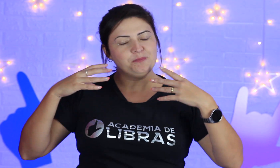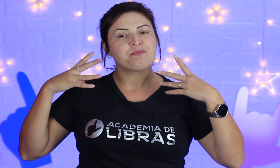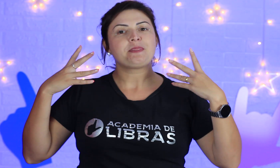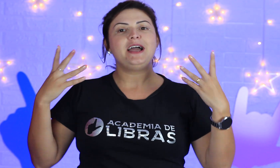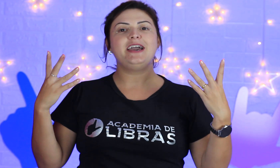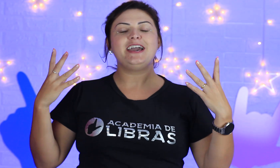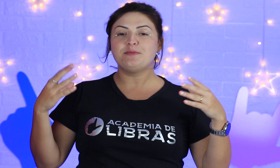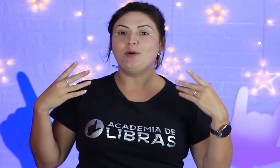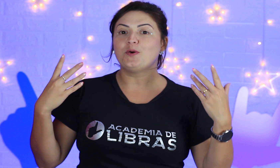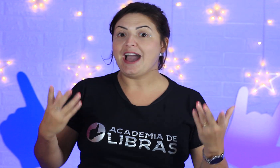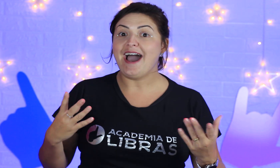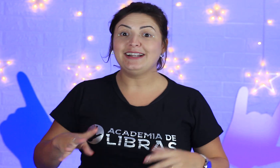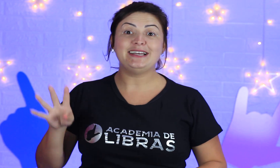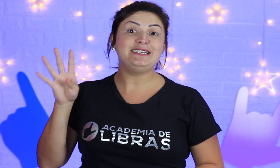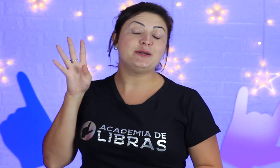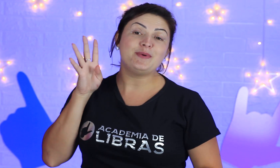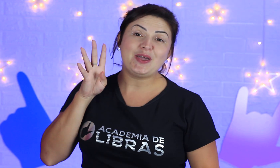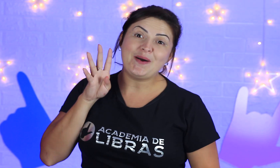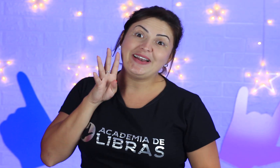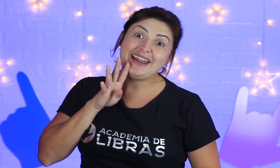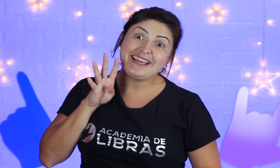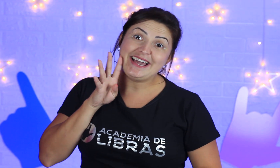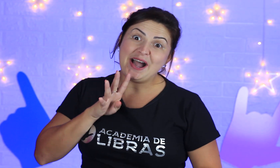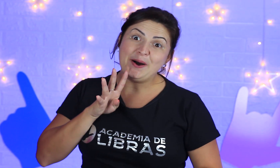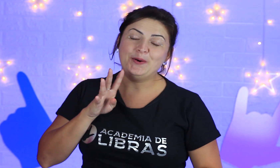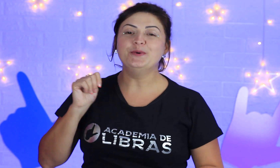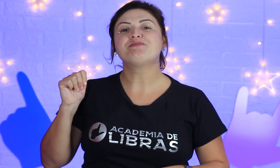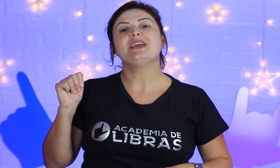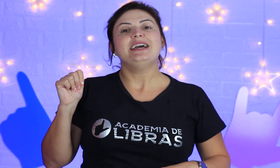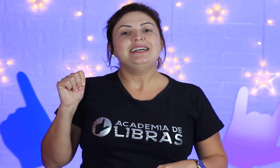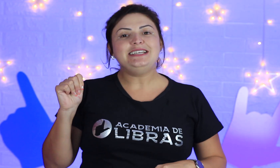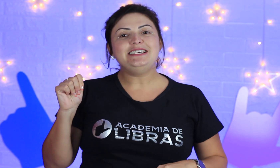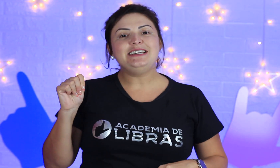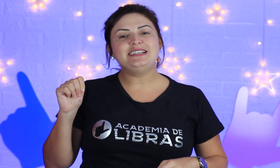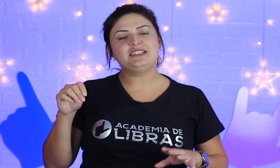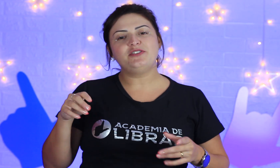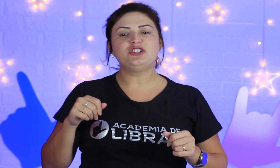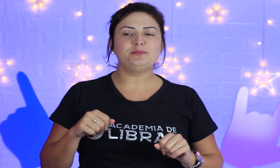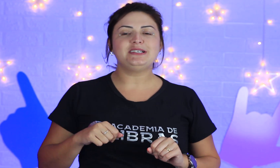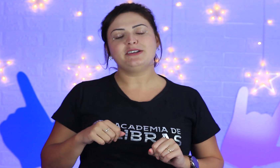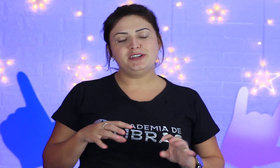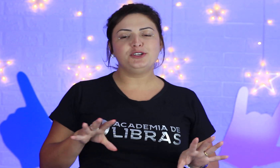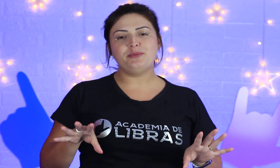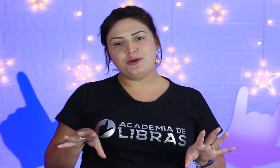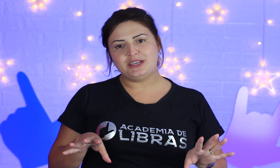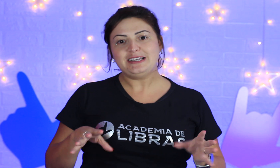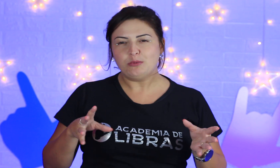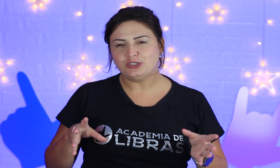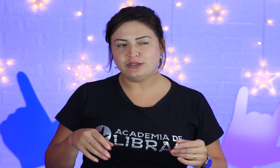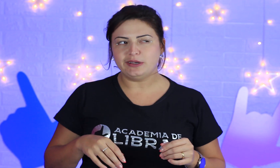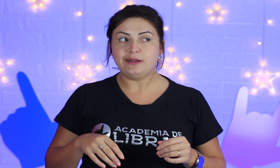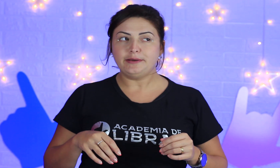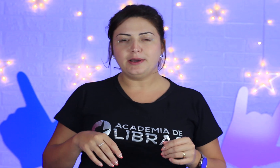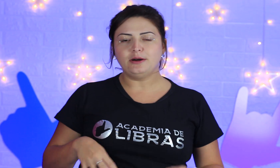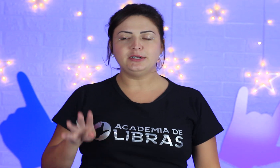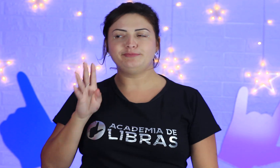empolgada aí também, ó, legal. E se for, tipo, aí você está falando meio que debochando, ah, legal, né?